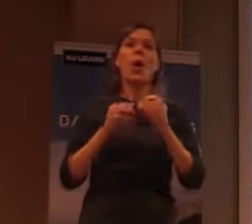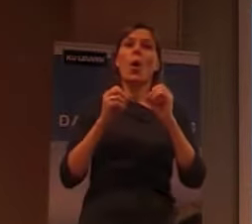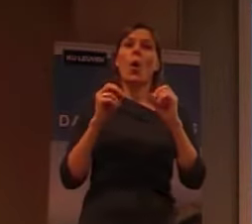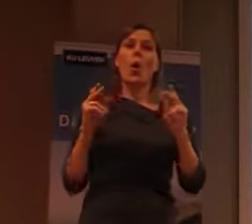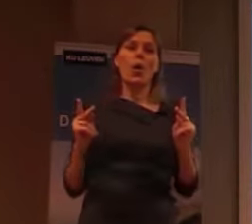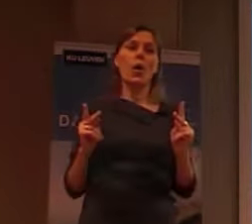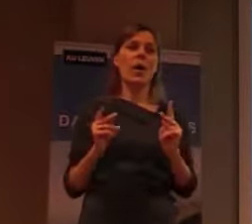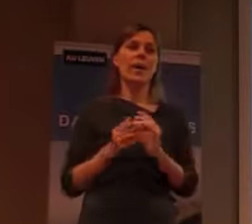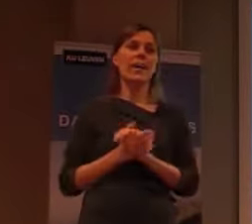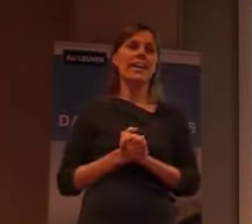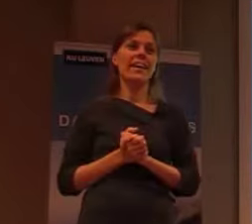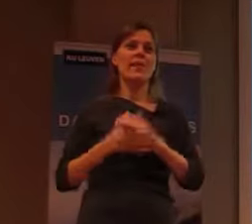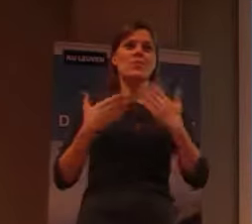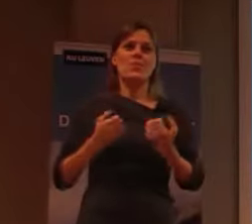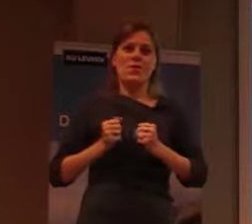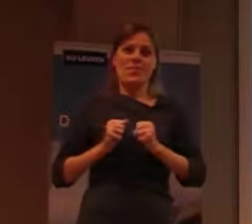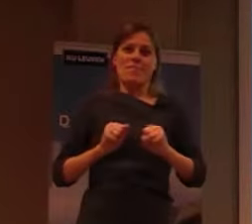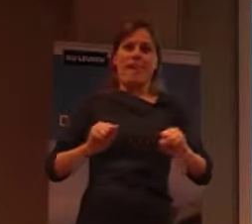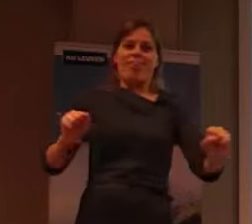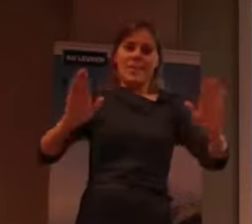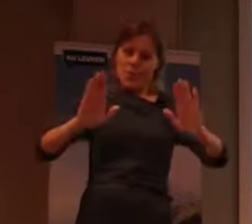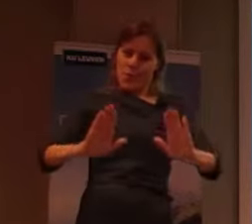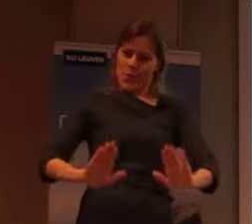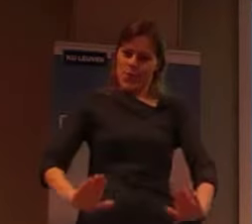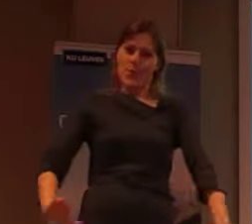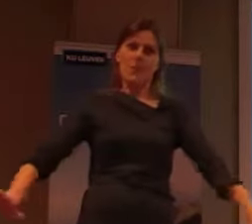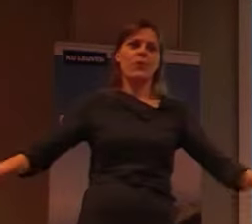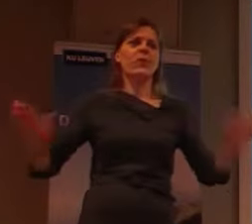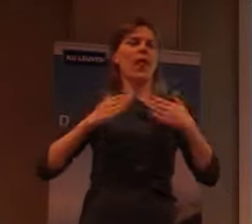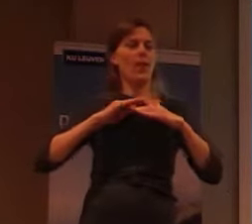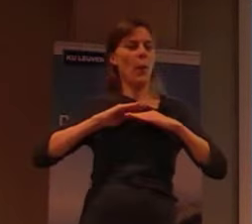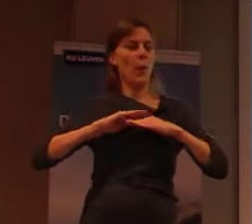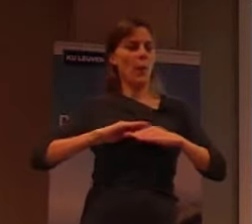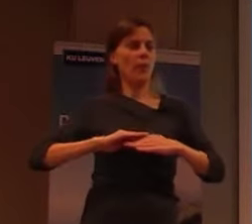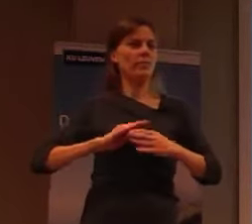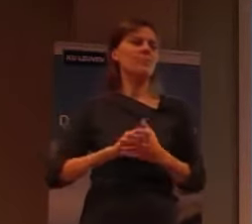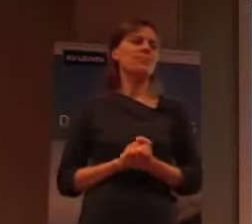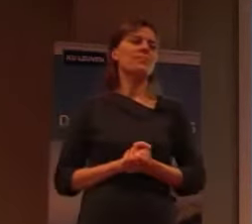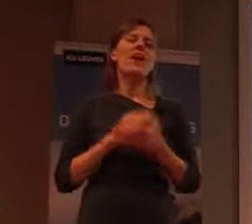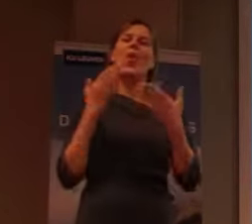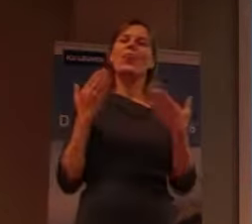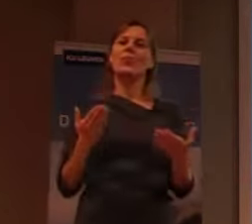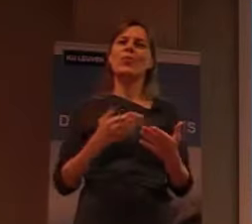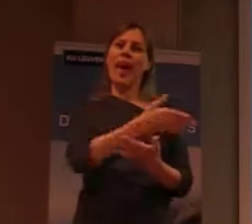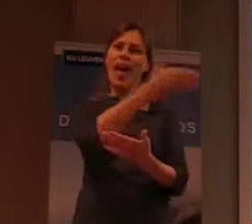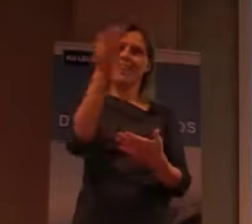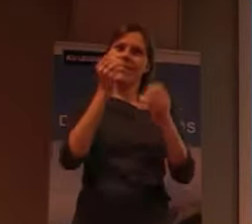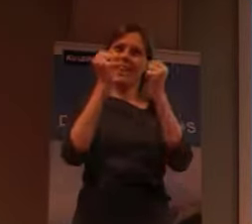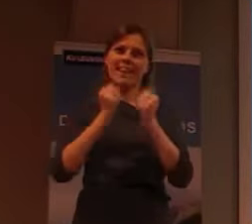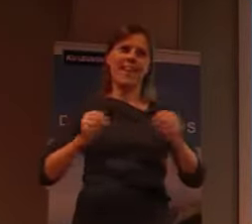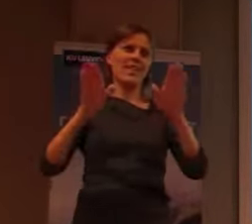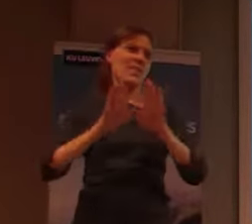Oké, de gespanning eraf is, de zenuwen geklameerd, kan iedereen op zijn gemak